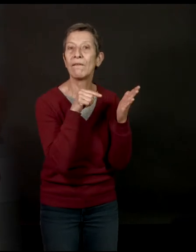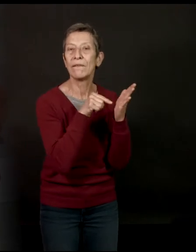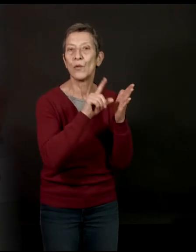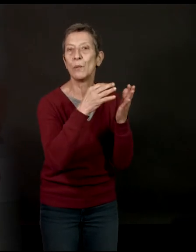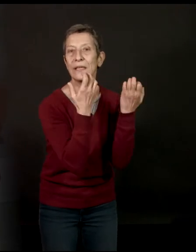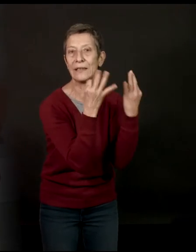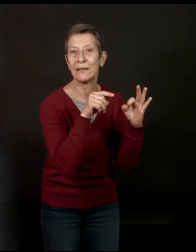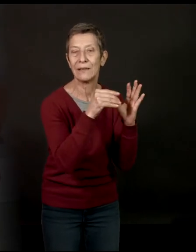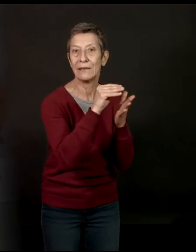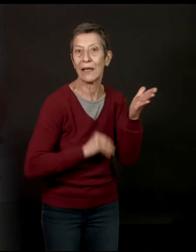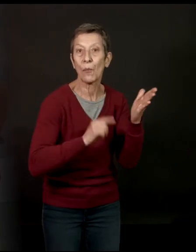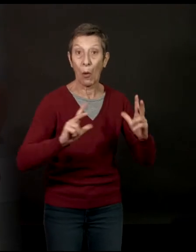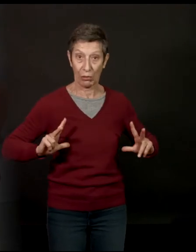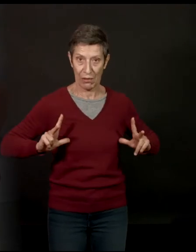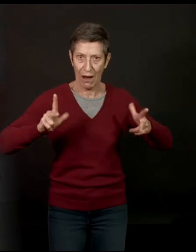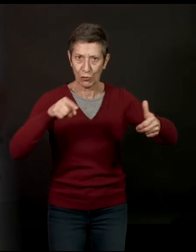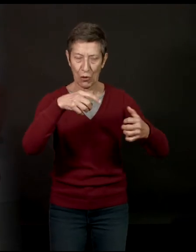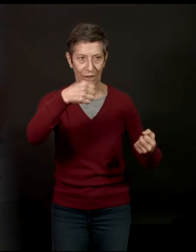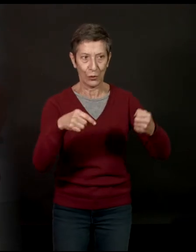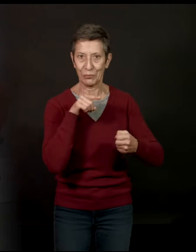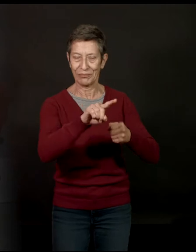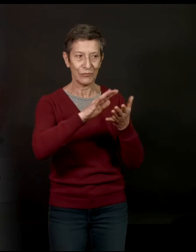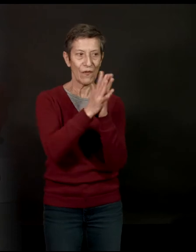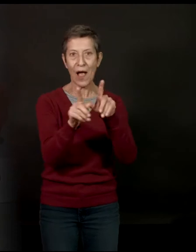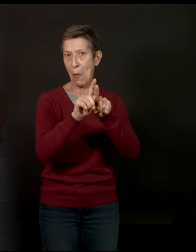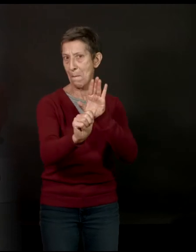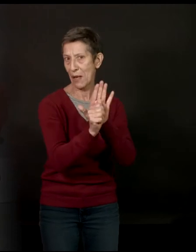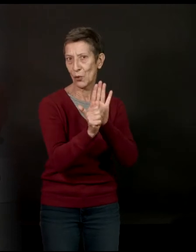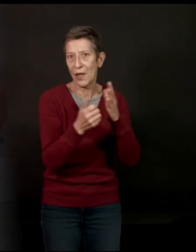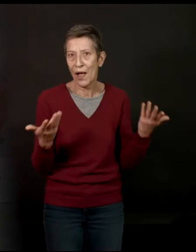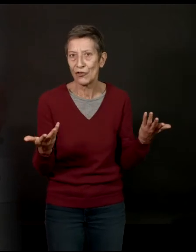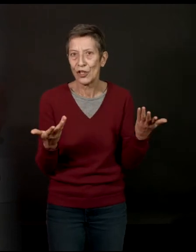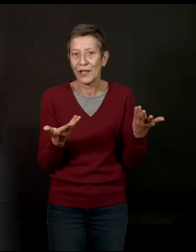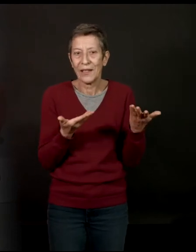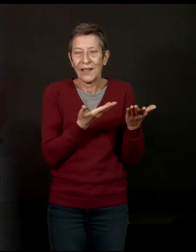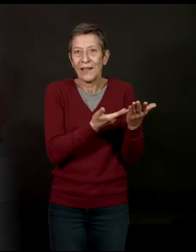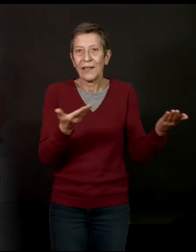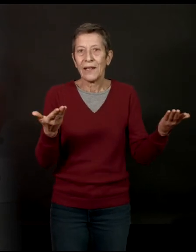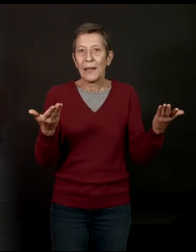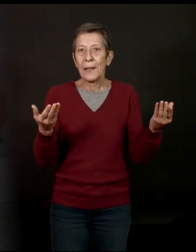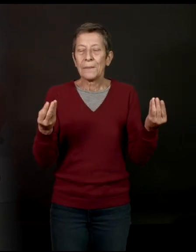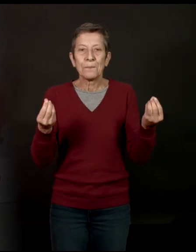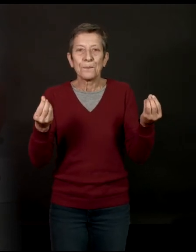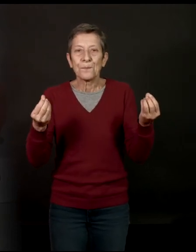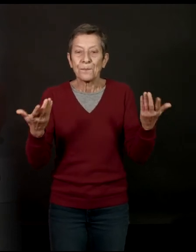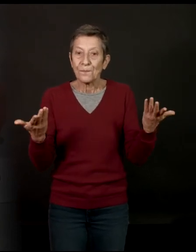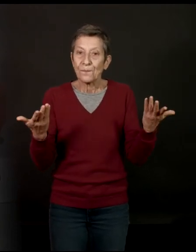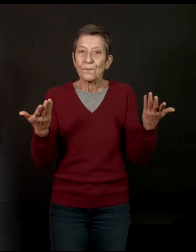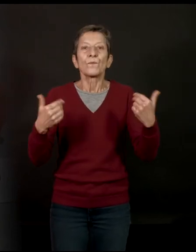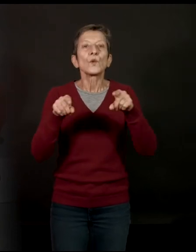le tracteur, qui est la voiture que vous utilisez, est comme un personnage dans ce livre. est-ce que vous